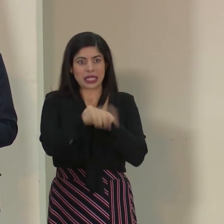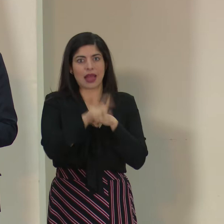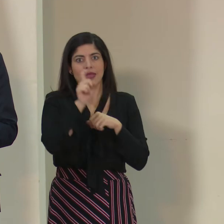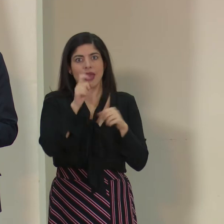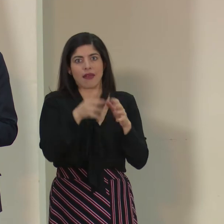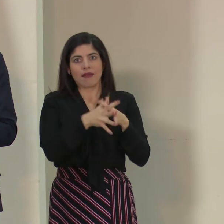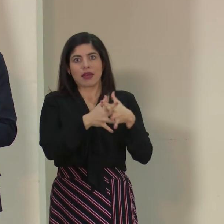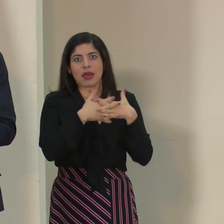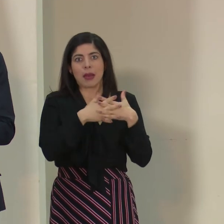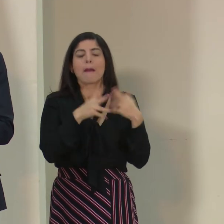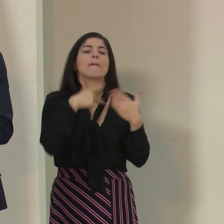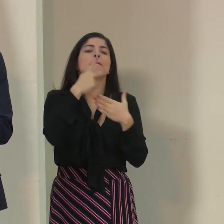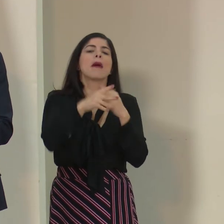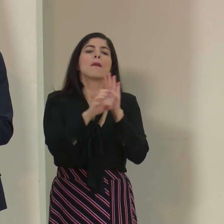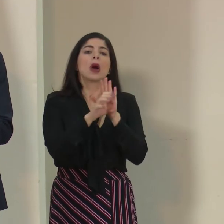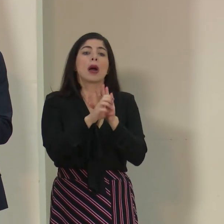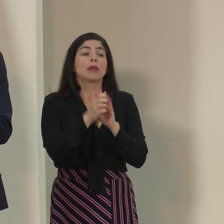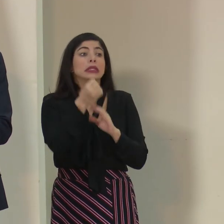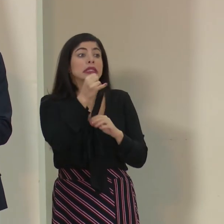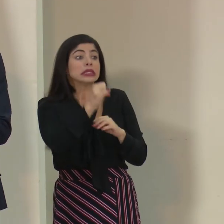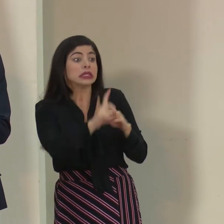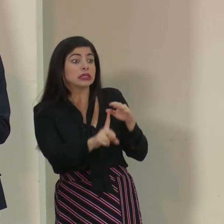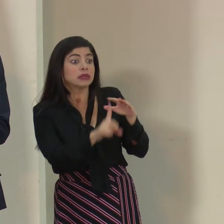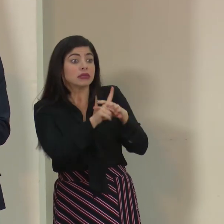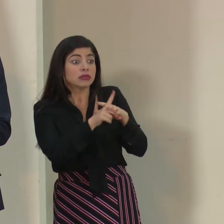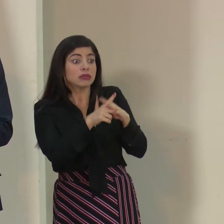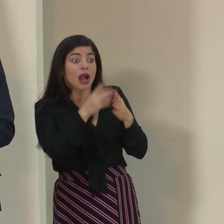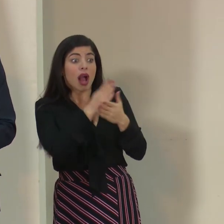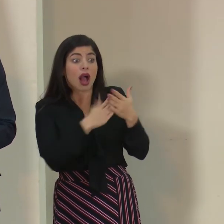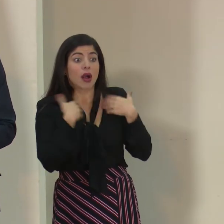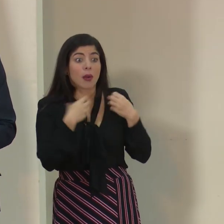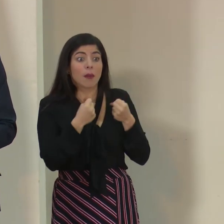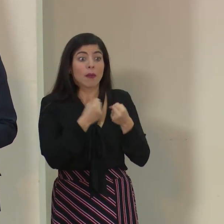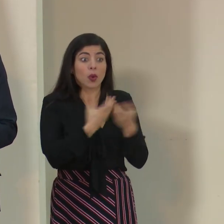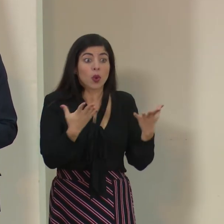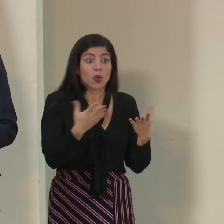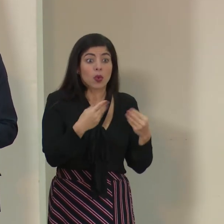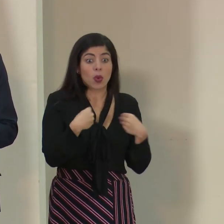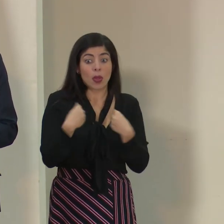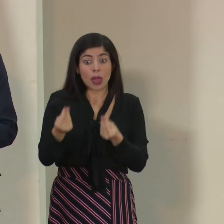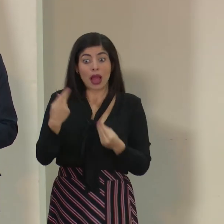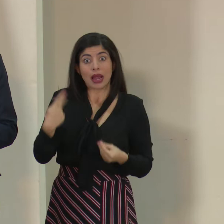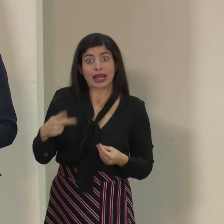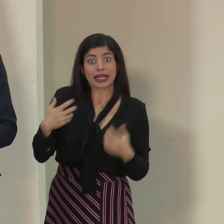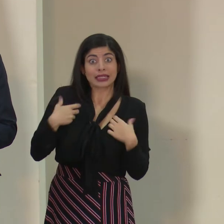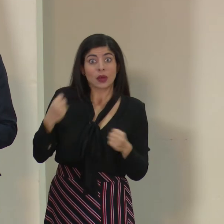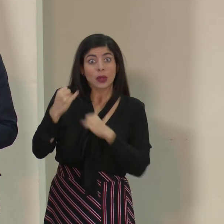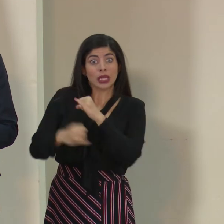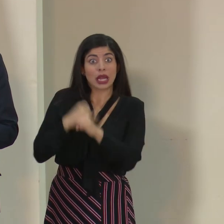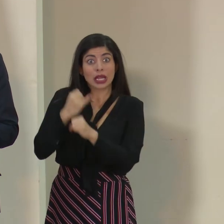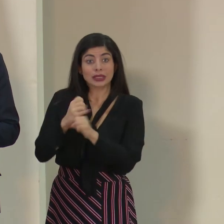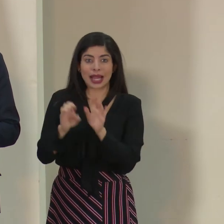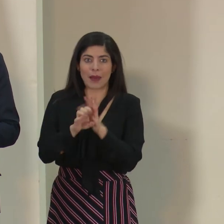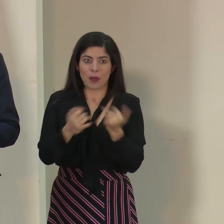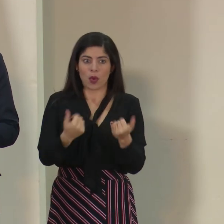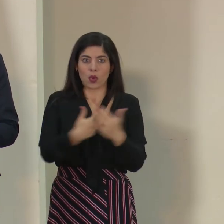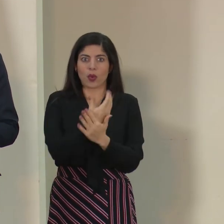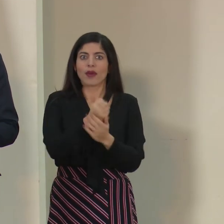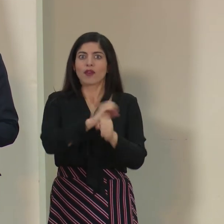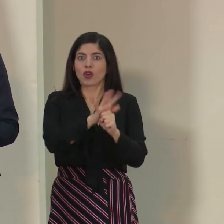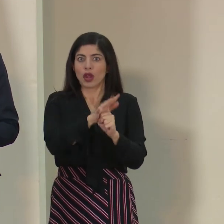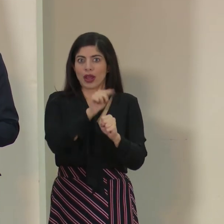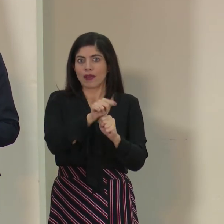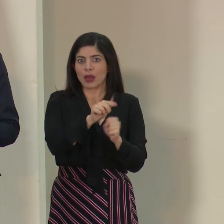de contingencia en caso de que tengamos un evento de salud pública que ponga en riesgo la salud internacional, como lo es el nuevo coronavirus.